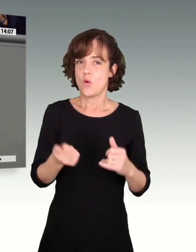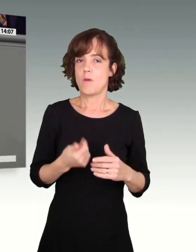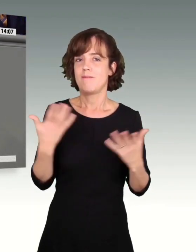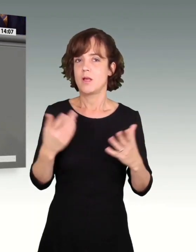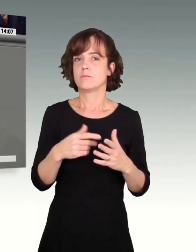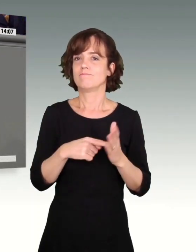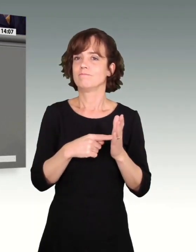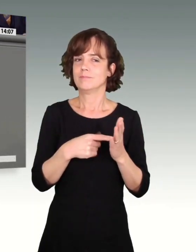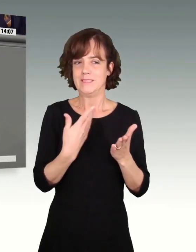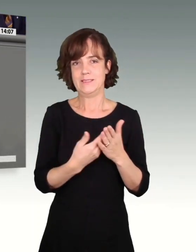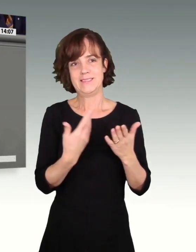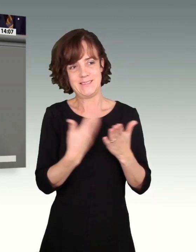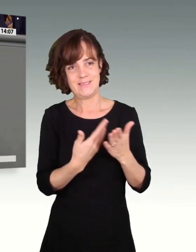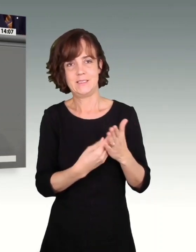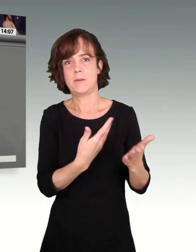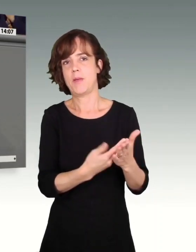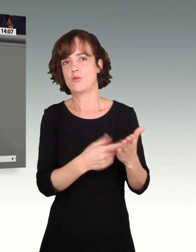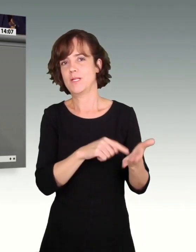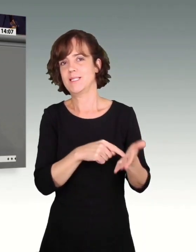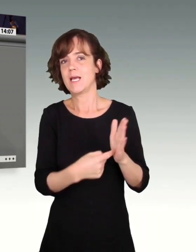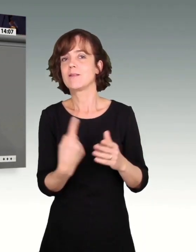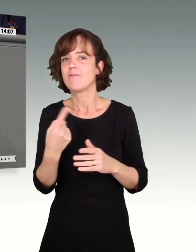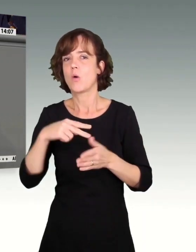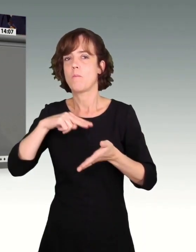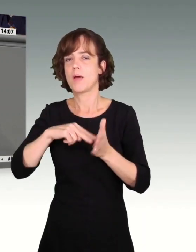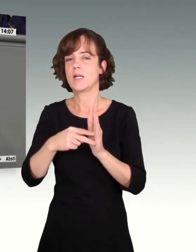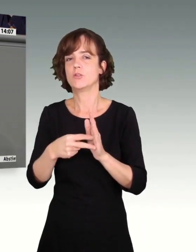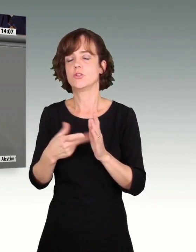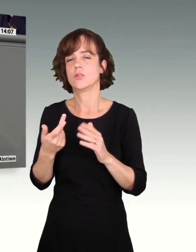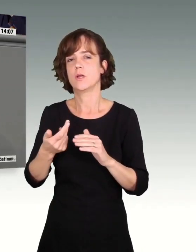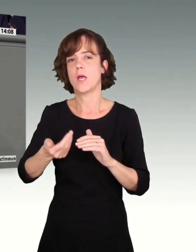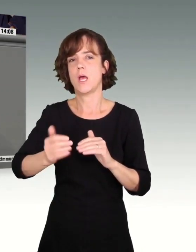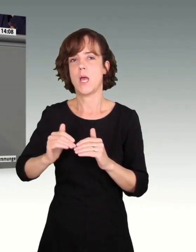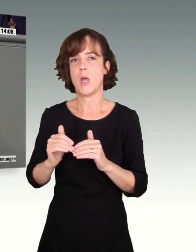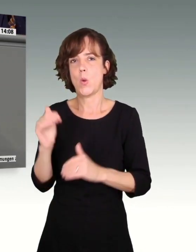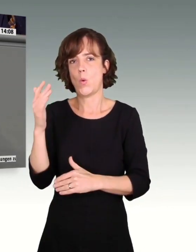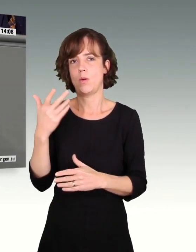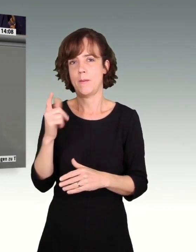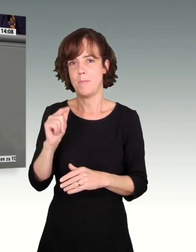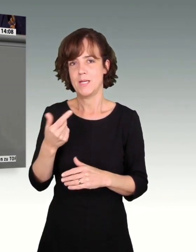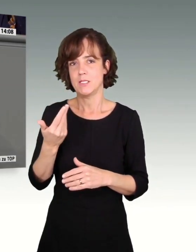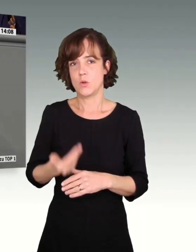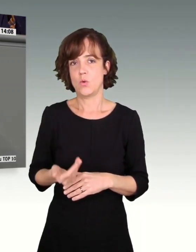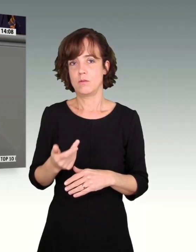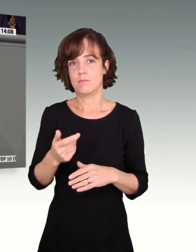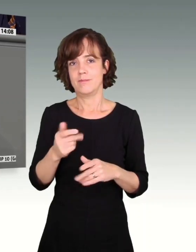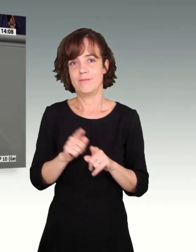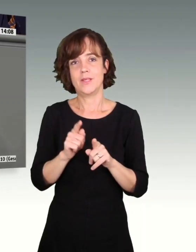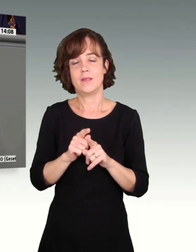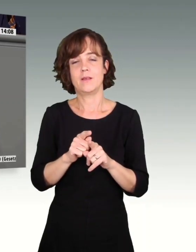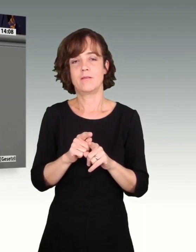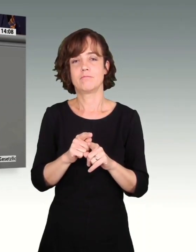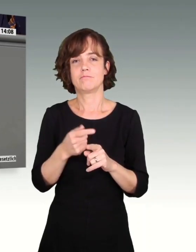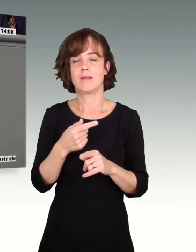dafür liefert, warum die politische Erhöhung des Mindestlohns und damit die Entmachtung der Tarifparteien ein historischer